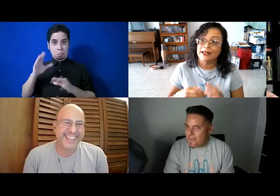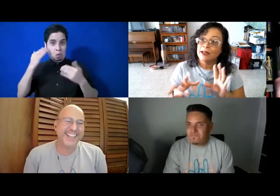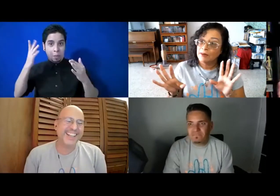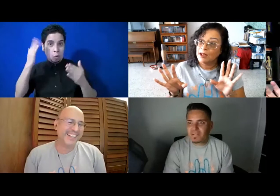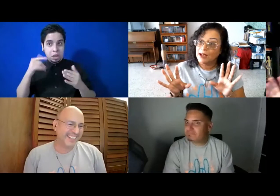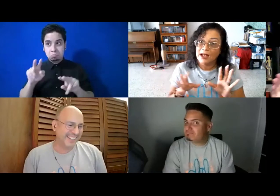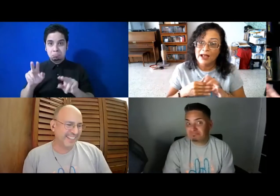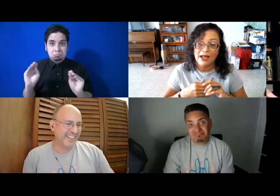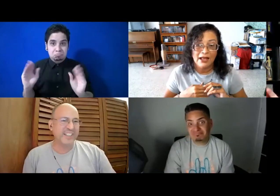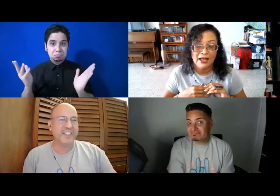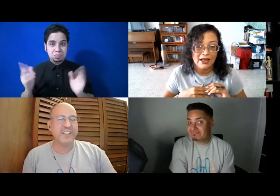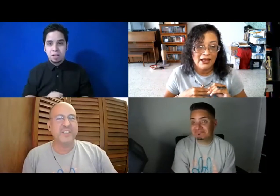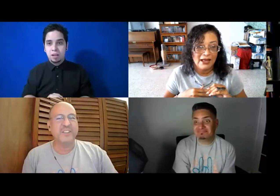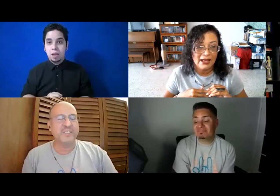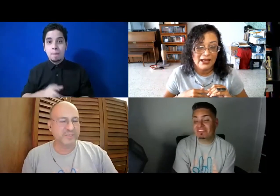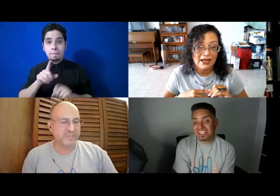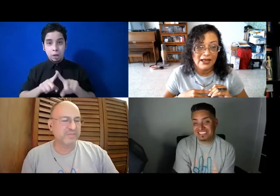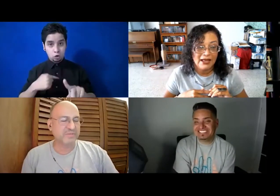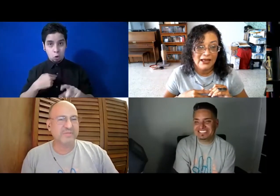Obviamente, responsablemente, bueno, sí,